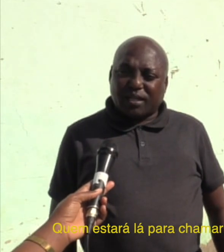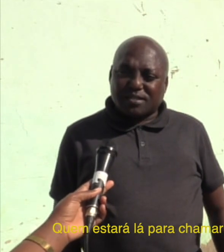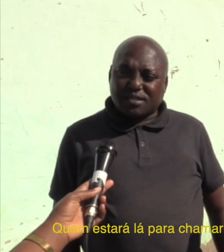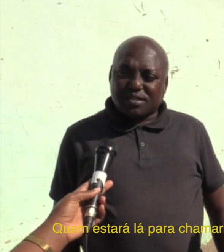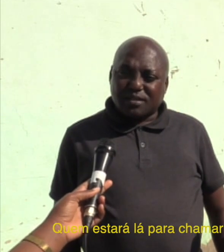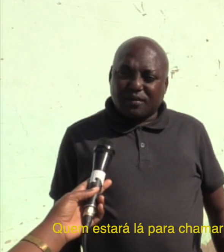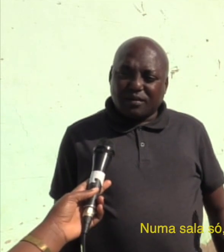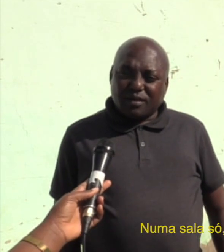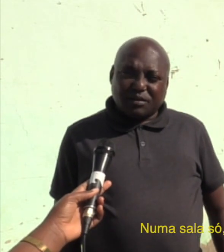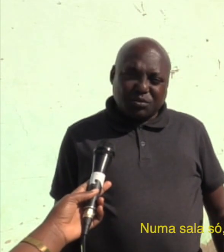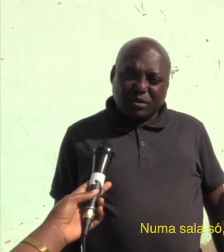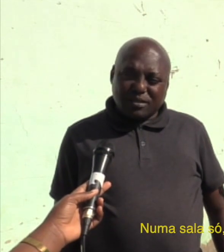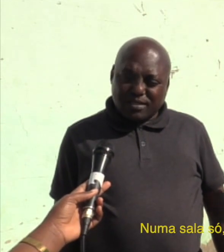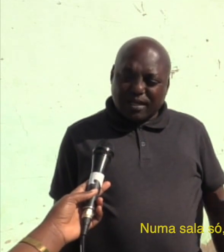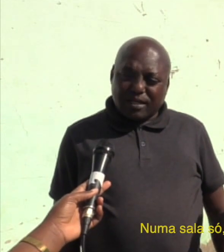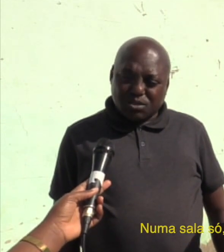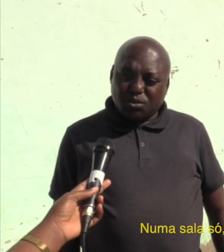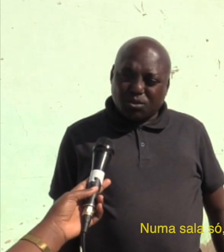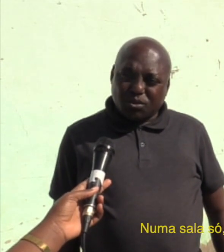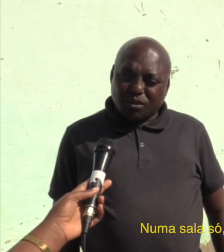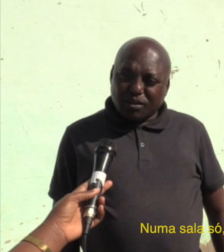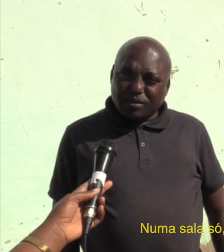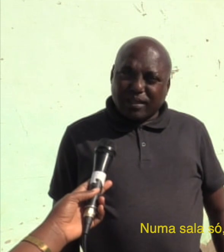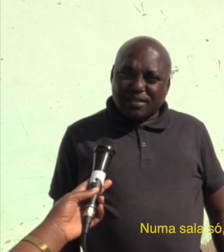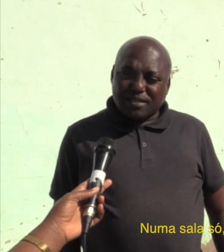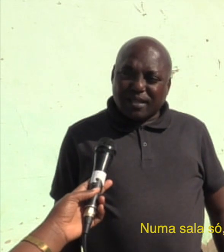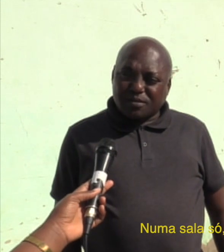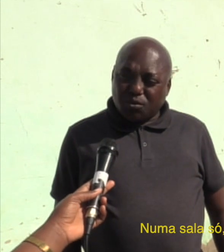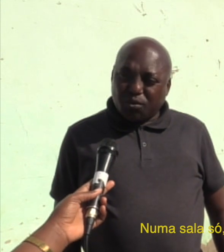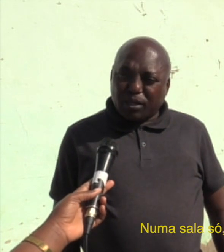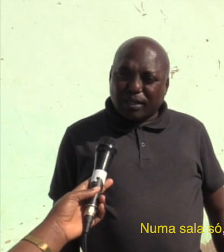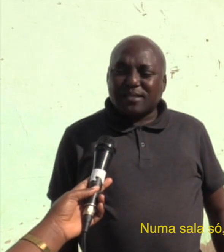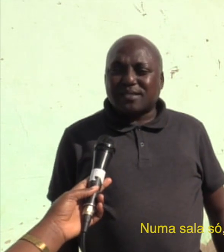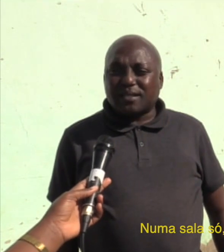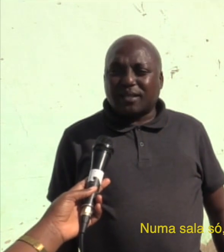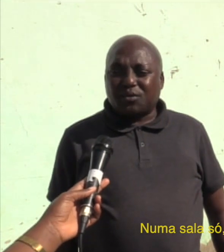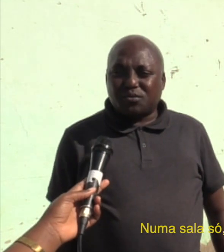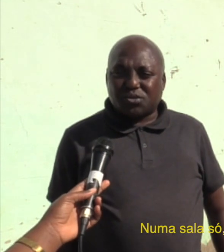crianças, em que numa sala só tem 50 a 60 alunos.